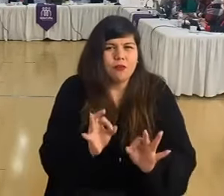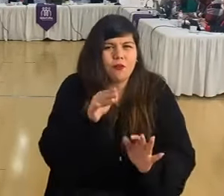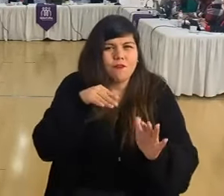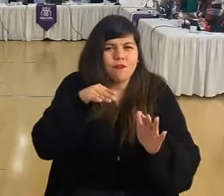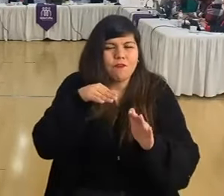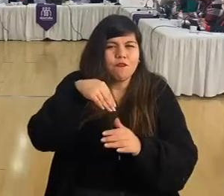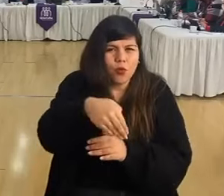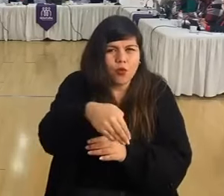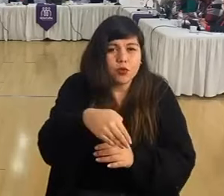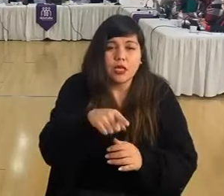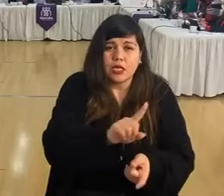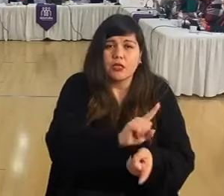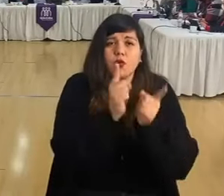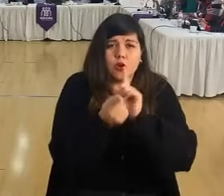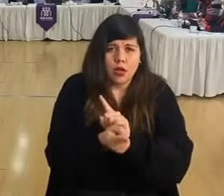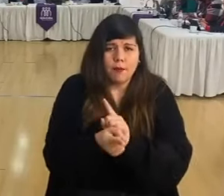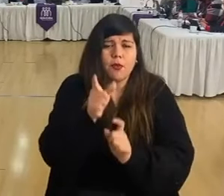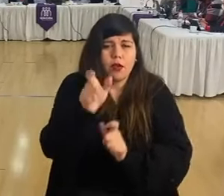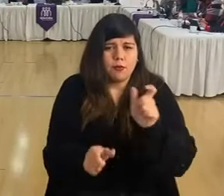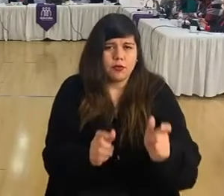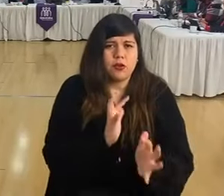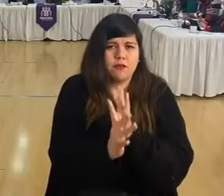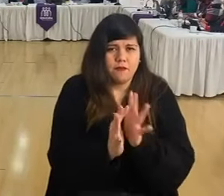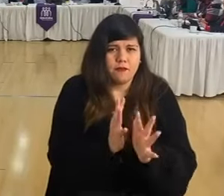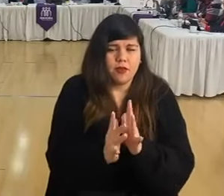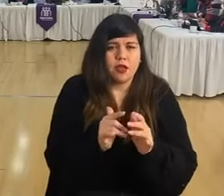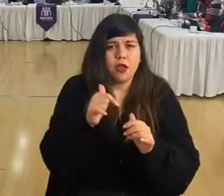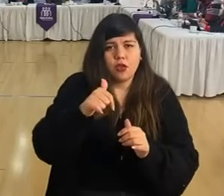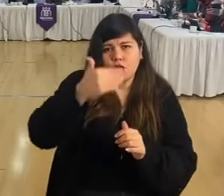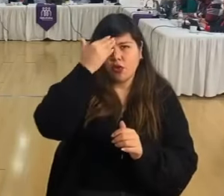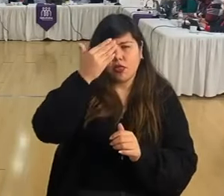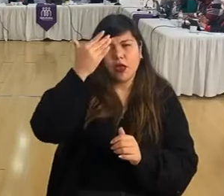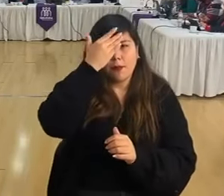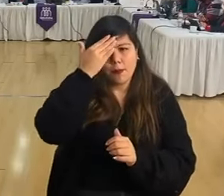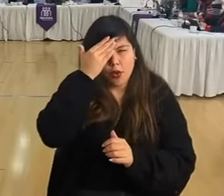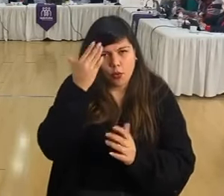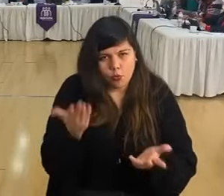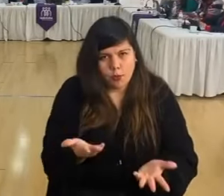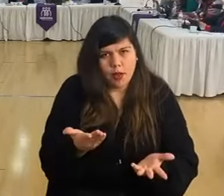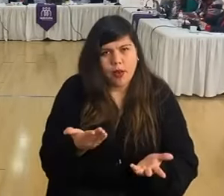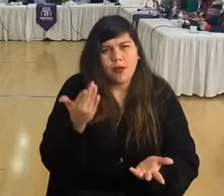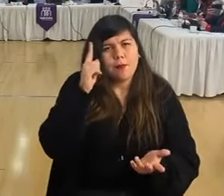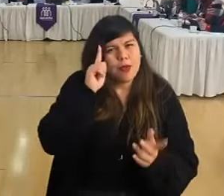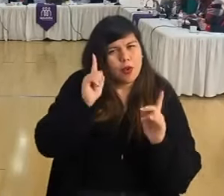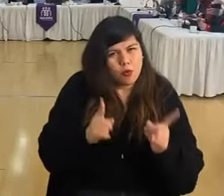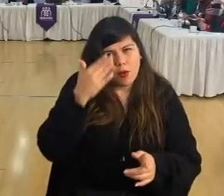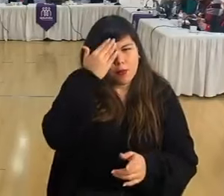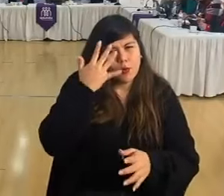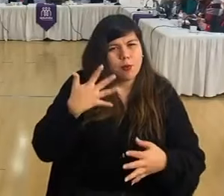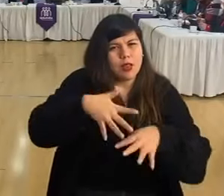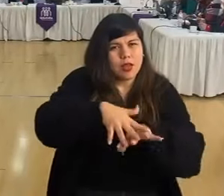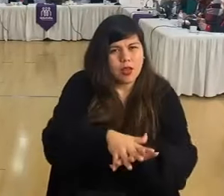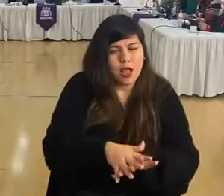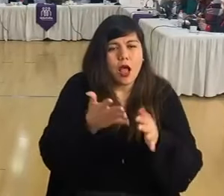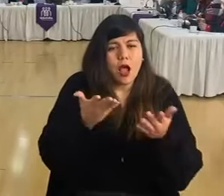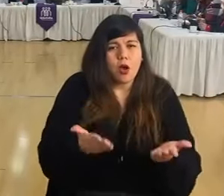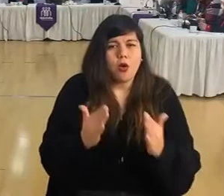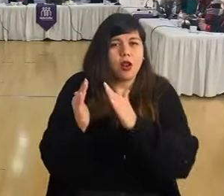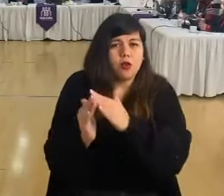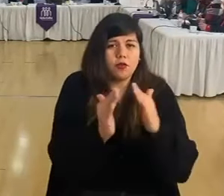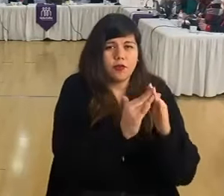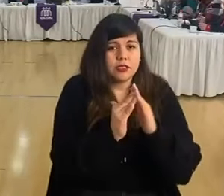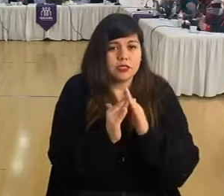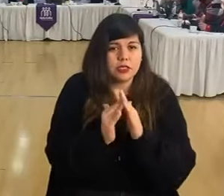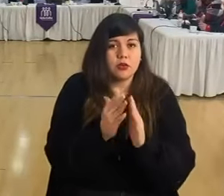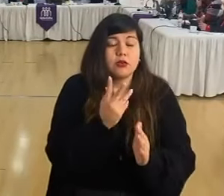significar cambios también de las calles de los feriantes. Y entonces hoy día, preocupémonos, pero preocupémonos de manera integral. Hoy día los vecinos que son parte